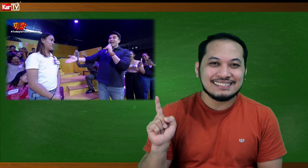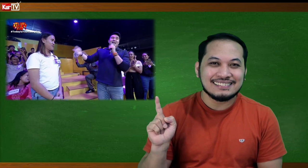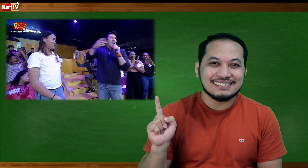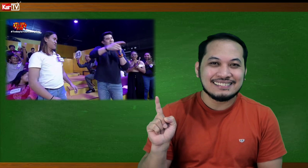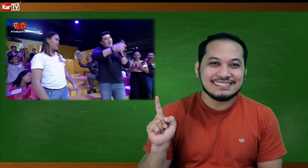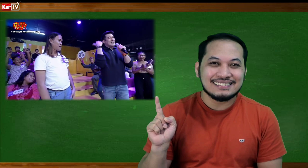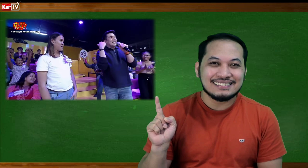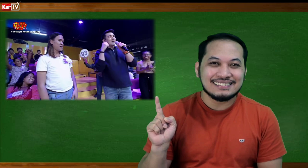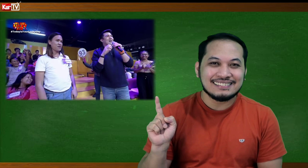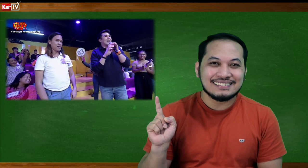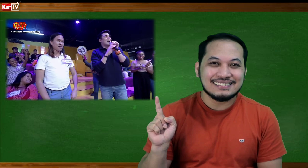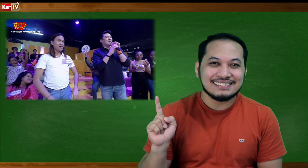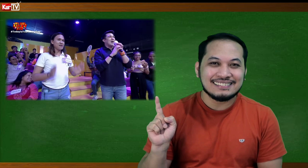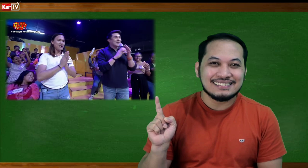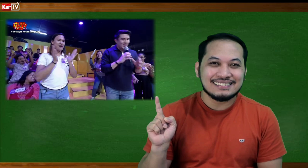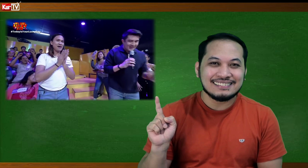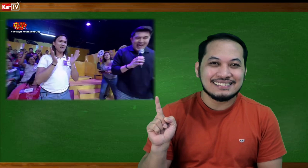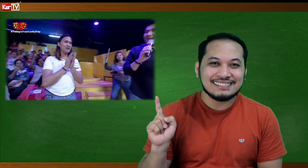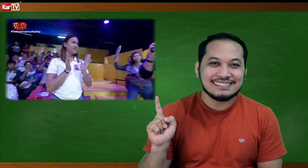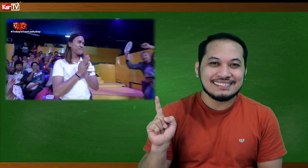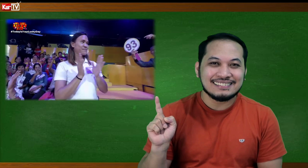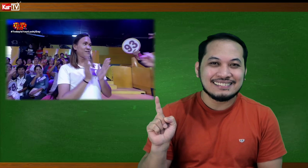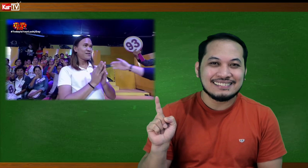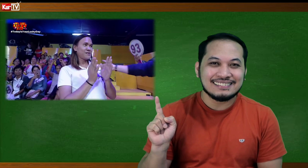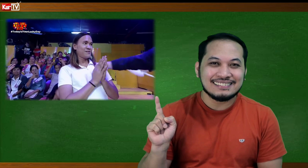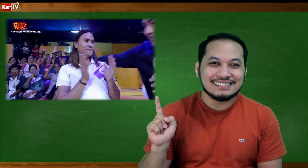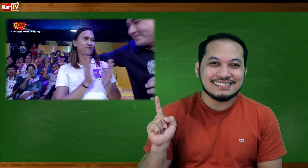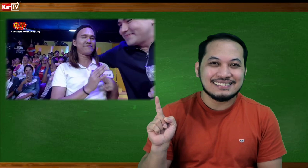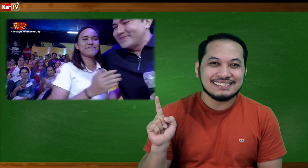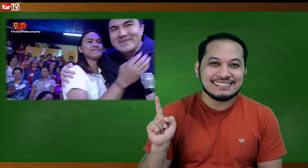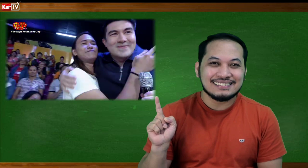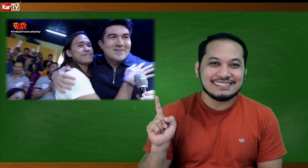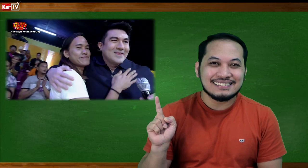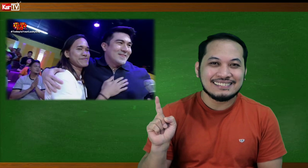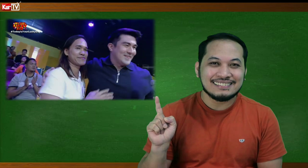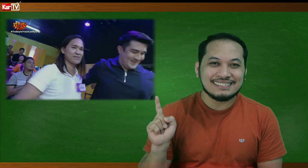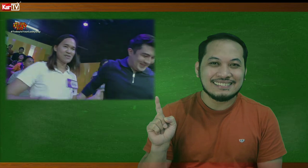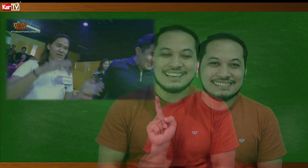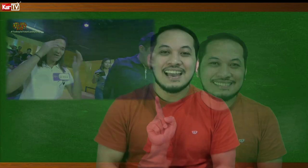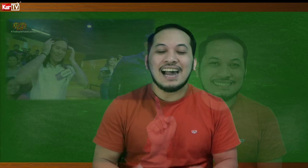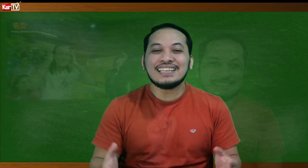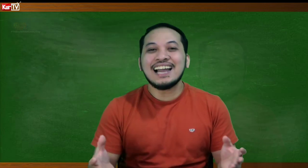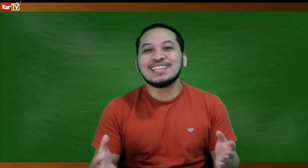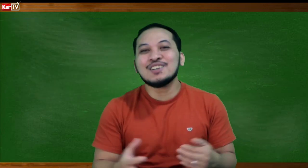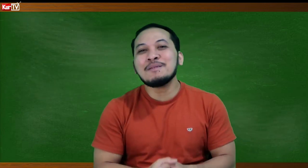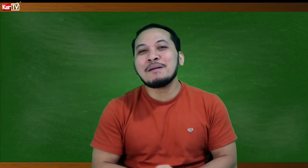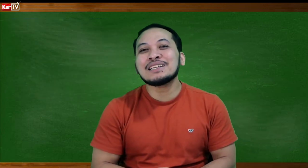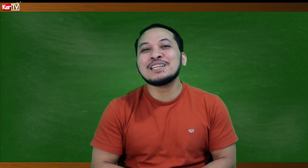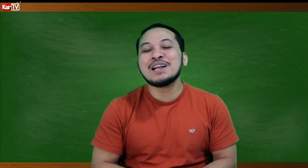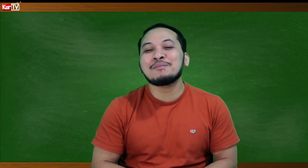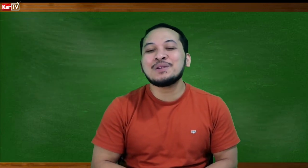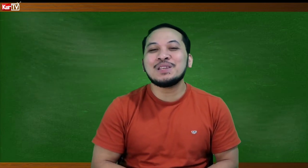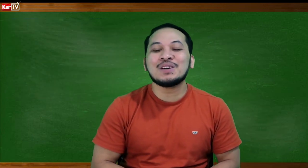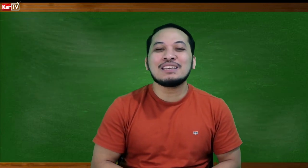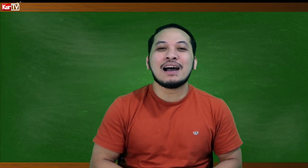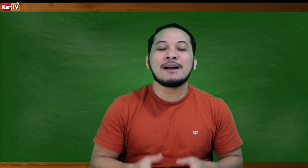very much, Lester. Big yun ang 1,000 yun! Ayan. Kung mapapansin nga po ninyo, diba,